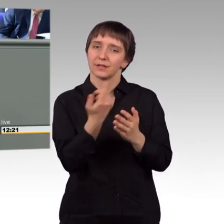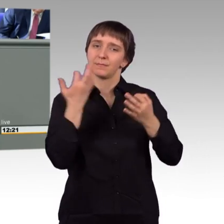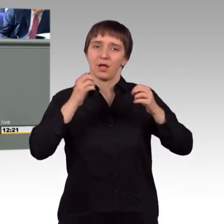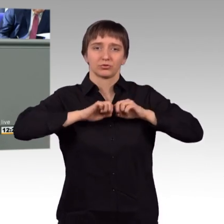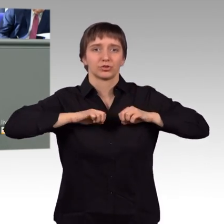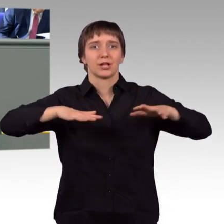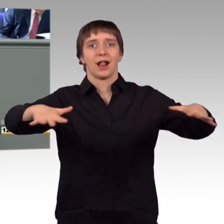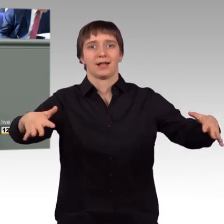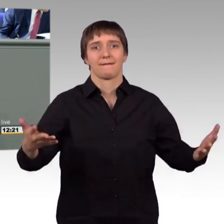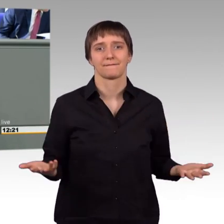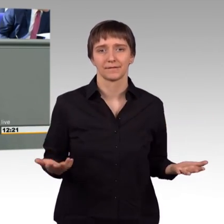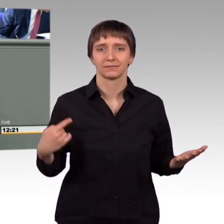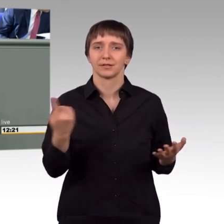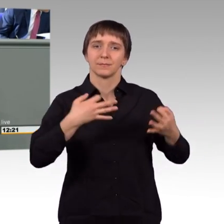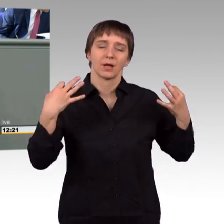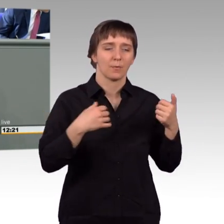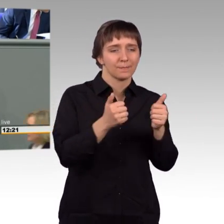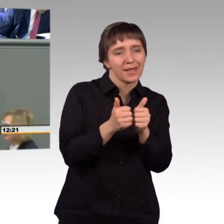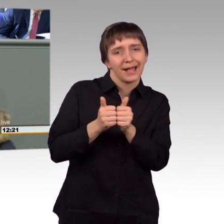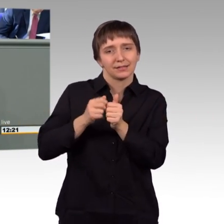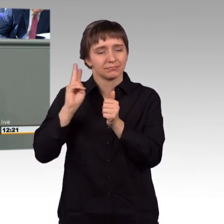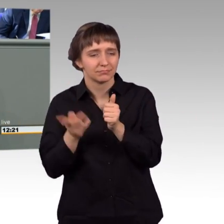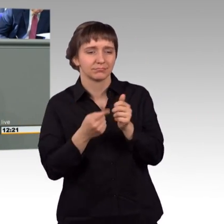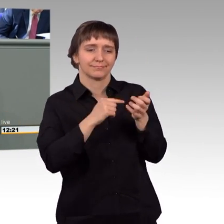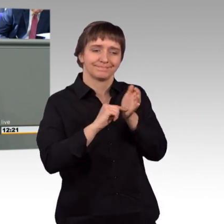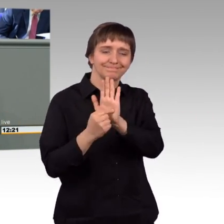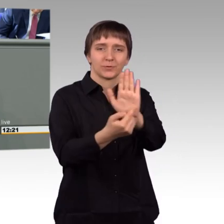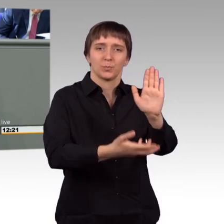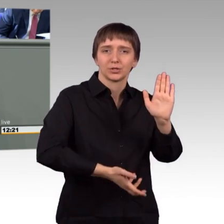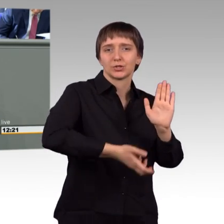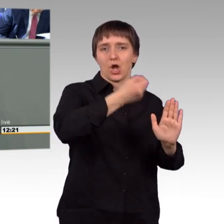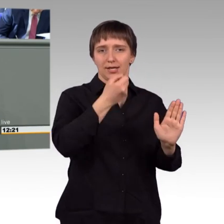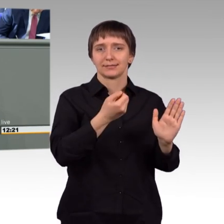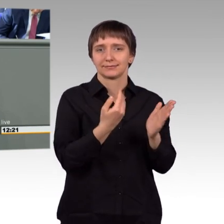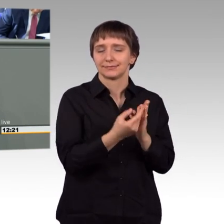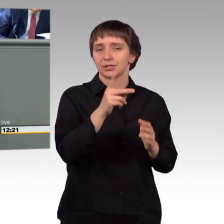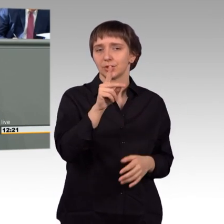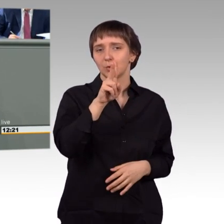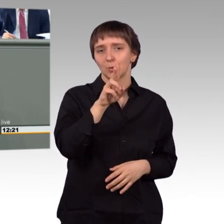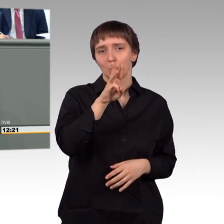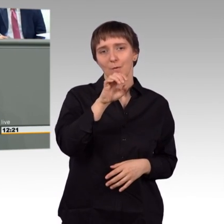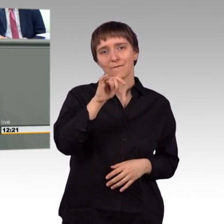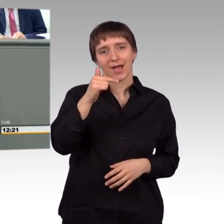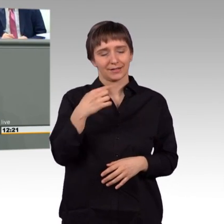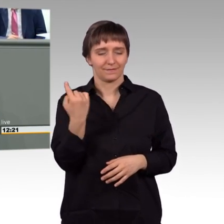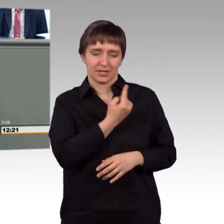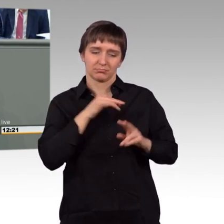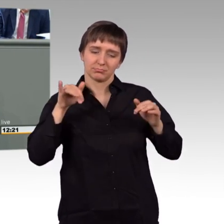Das bedeutet, wir müssen Partner überzeugen, so wie Kuwait, dass sie unser Ansinnen für eine friedliche Lösung, für eine Unterstützung des